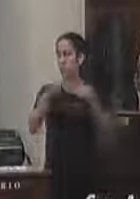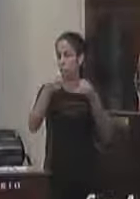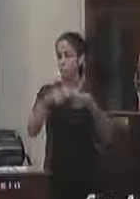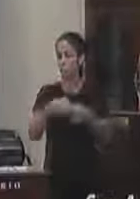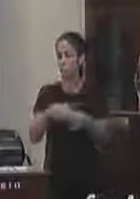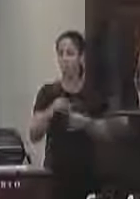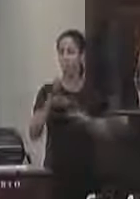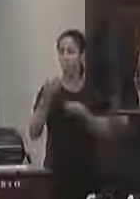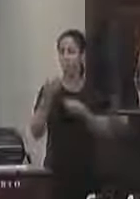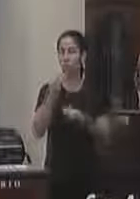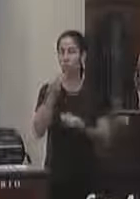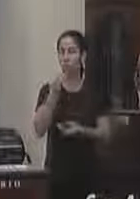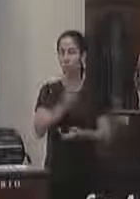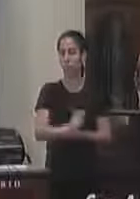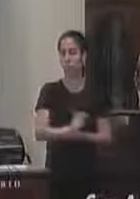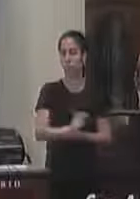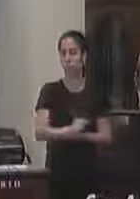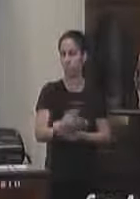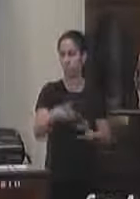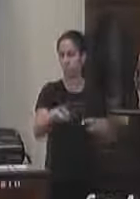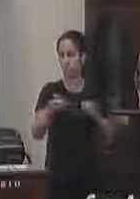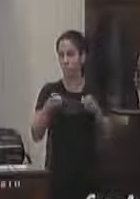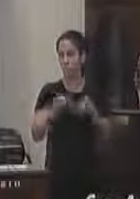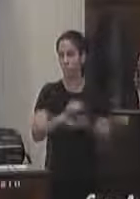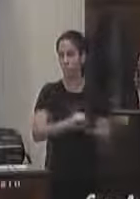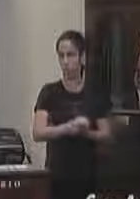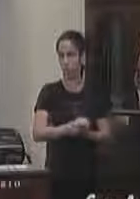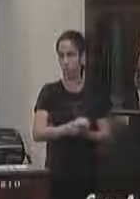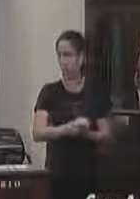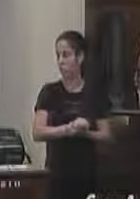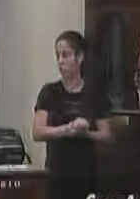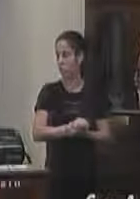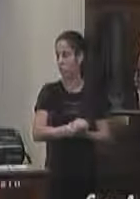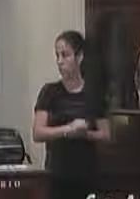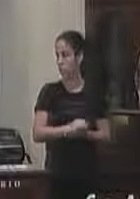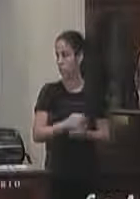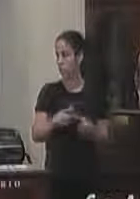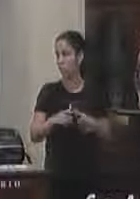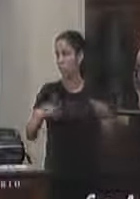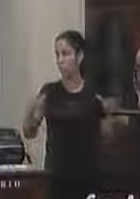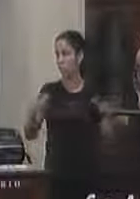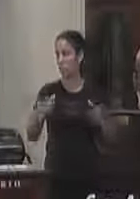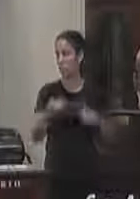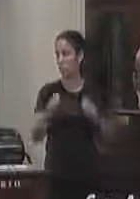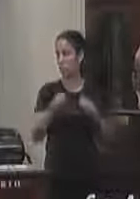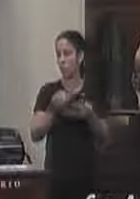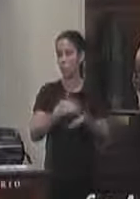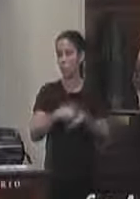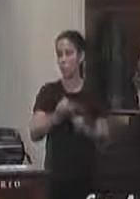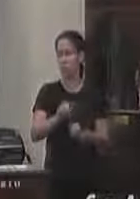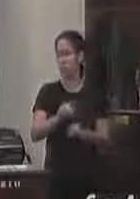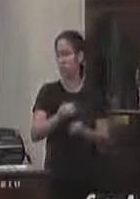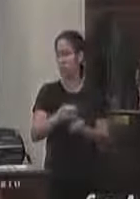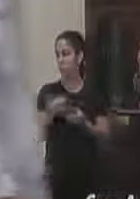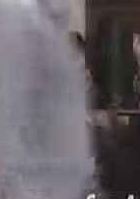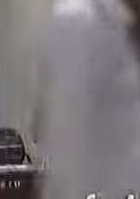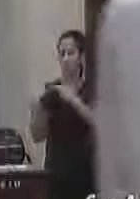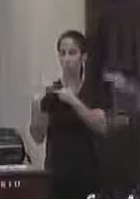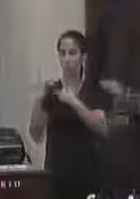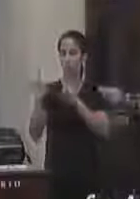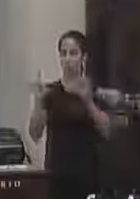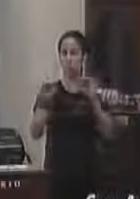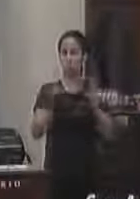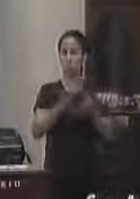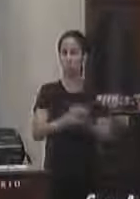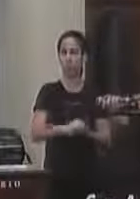da senhora a gente percebe e imagina o tamanho dessa pasta e a responsabilidade que cada um